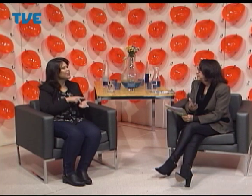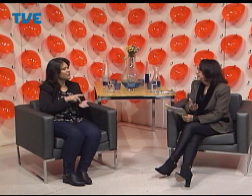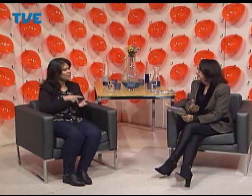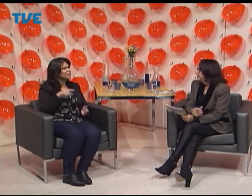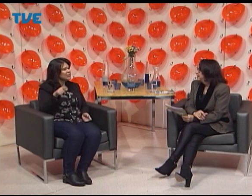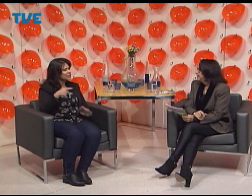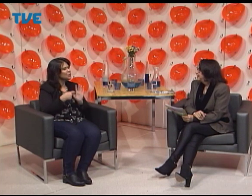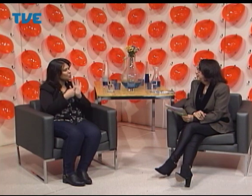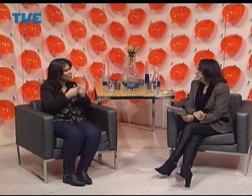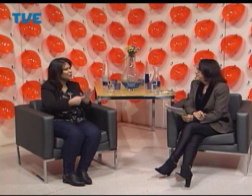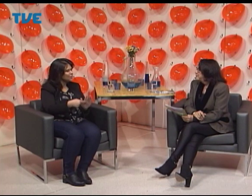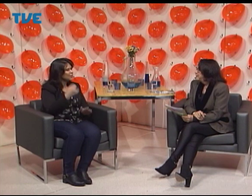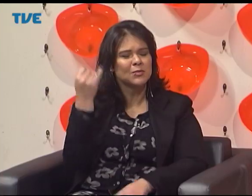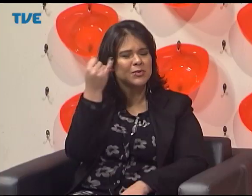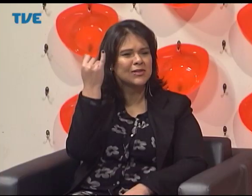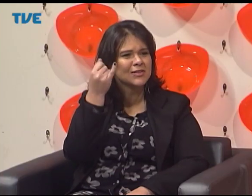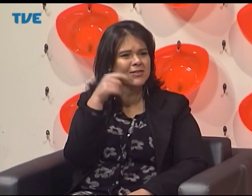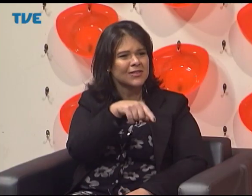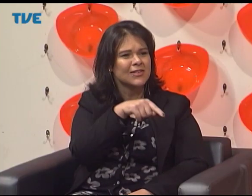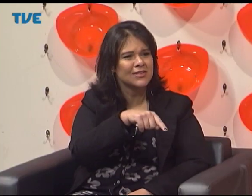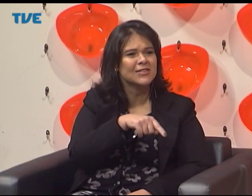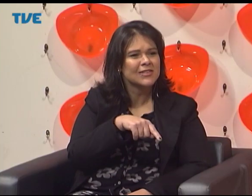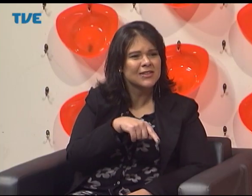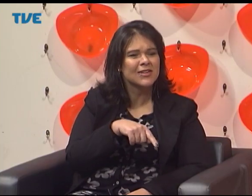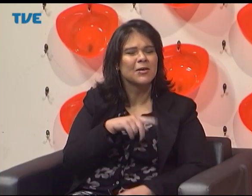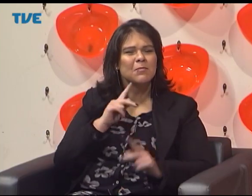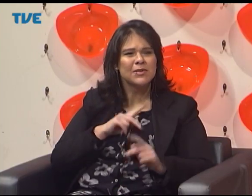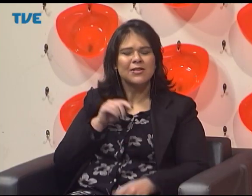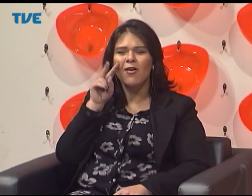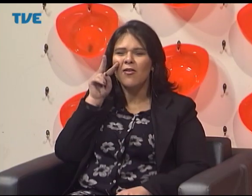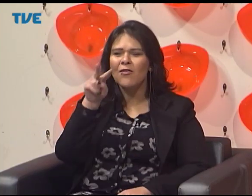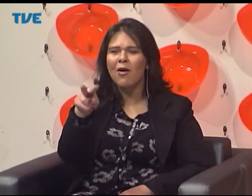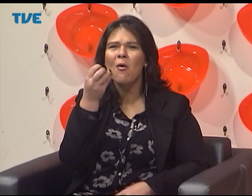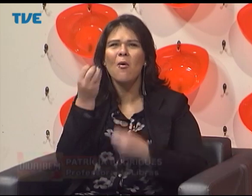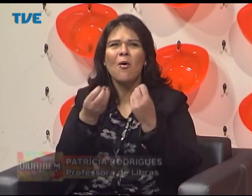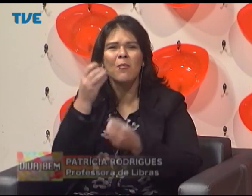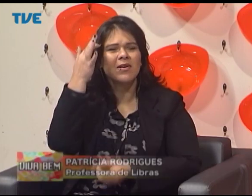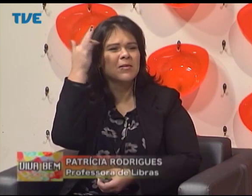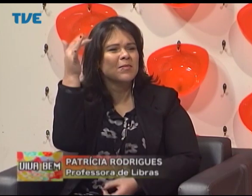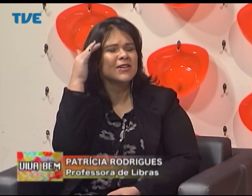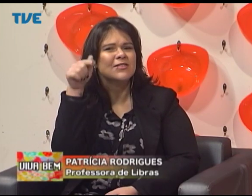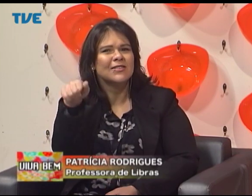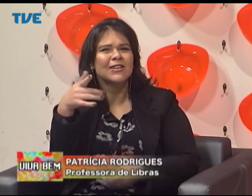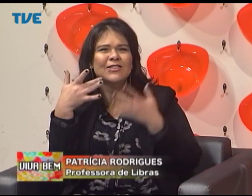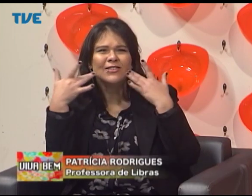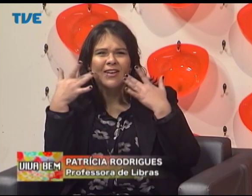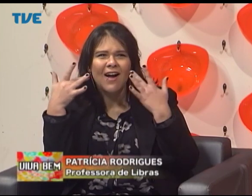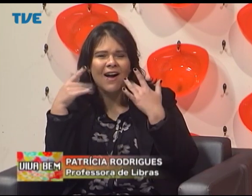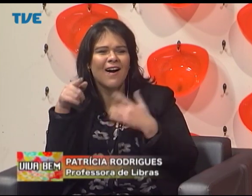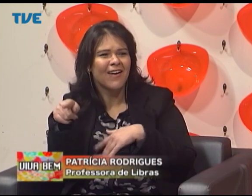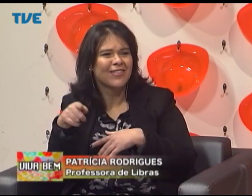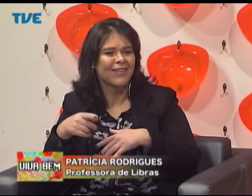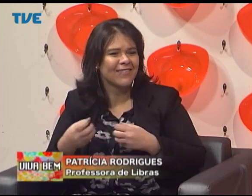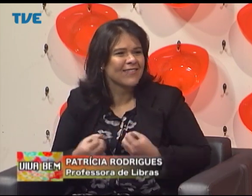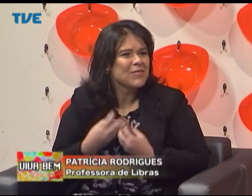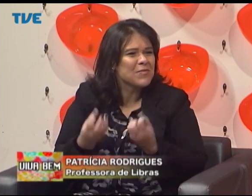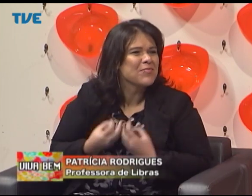Verdade. Verdade. Eu acho que isso que tu traz, das pessoas olharem, pensarem assim, mas isso é possível?